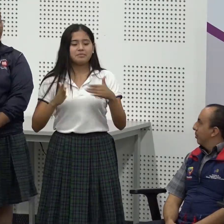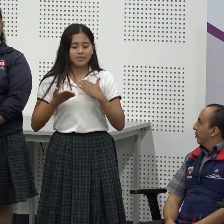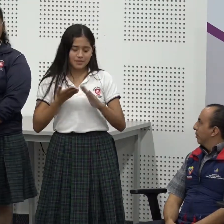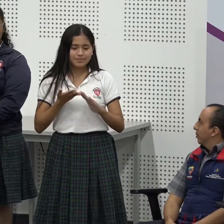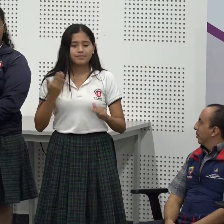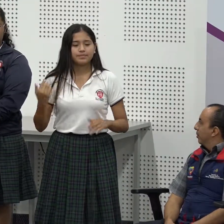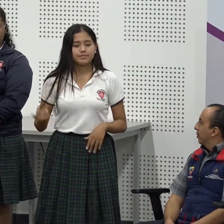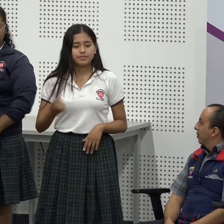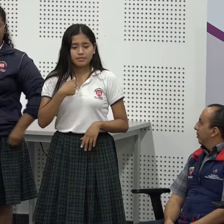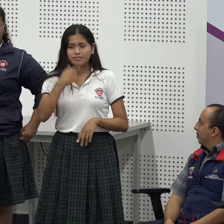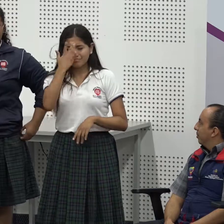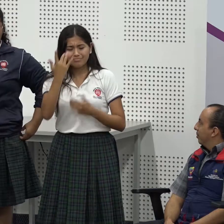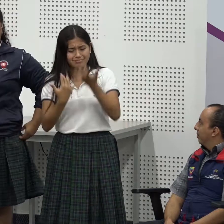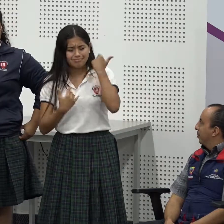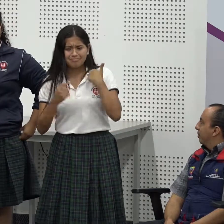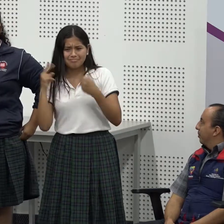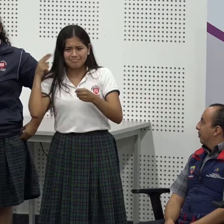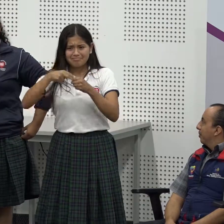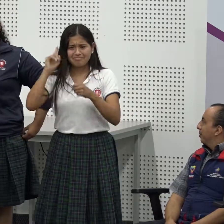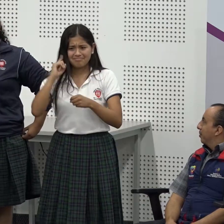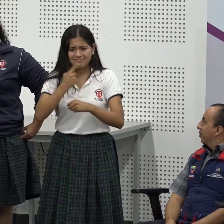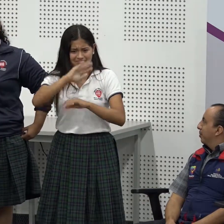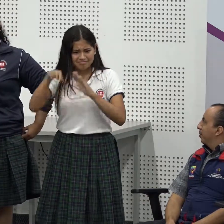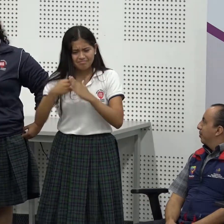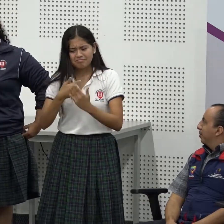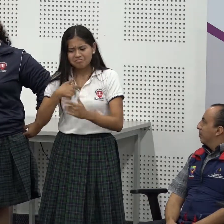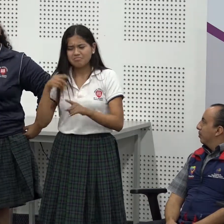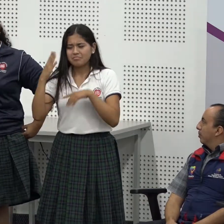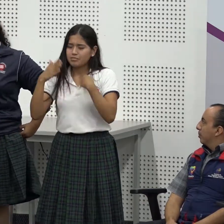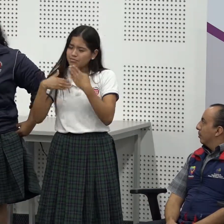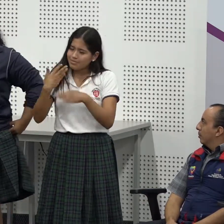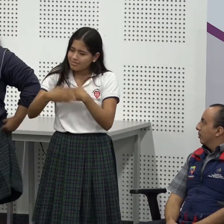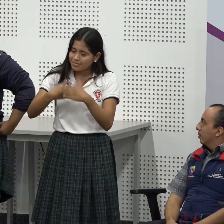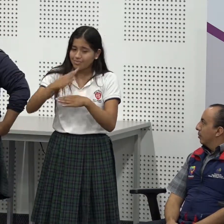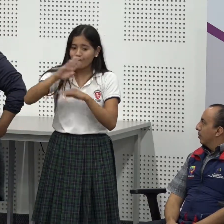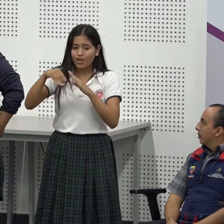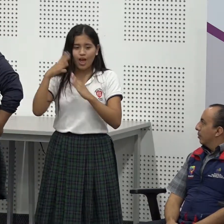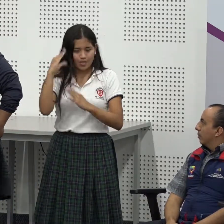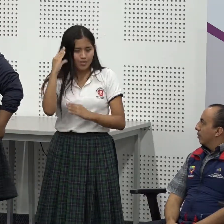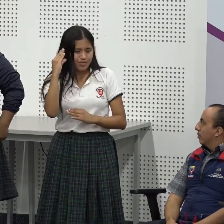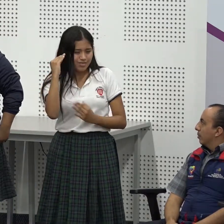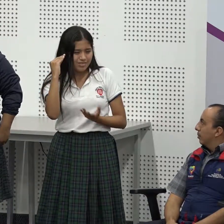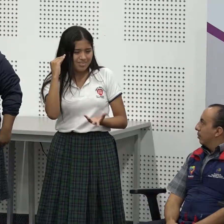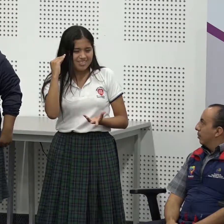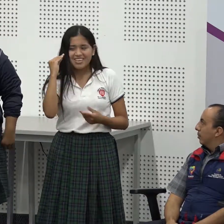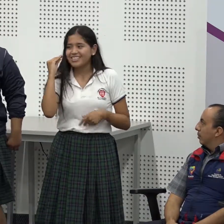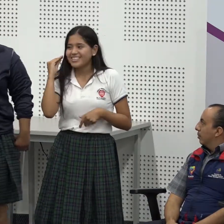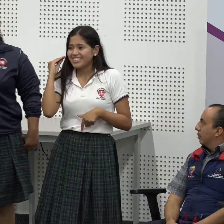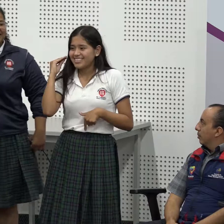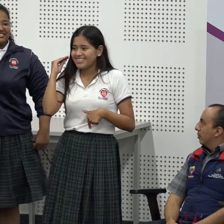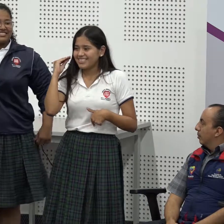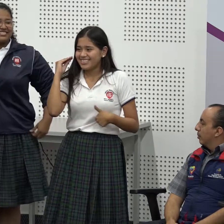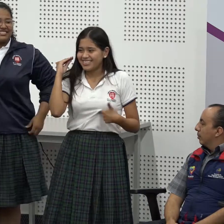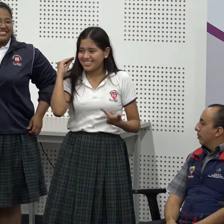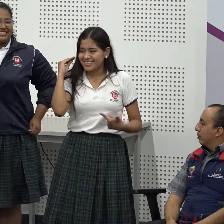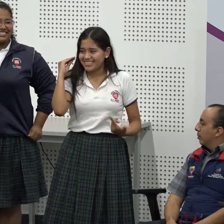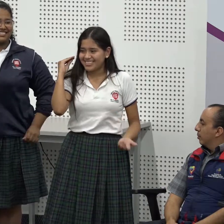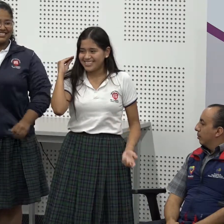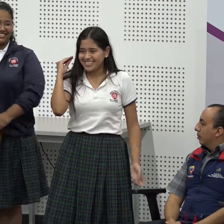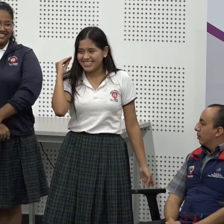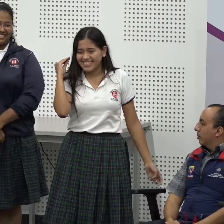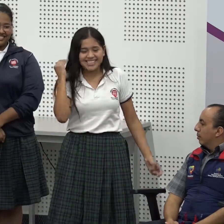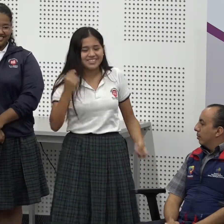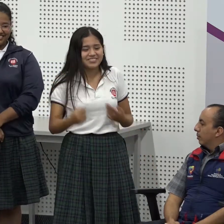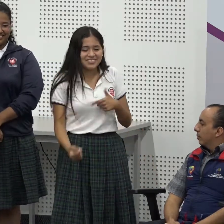inquietada disculpen como les decía entonces al ingresar a fe y alegría poco a poco hemos ido avanzando hemos encontrado personas